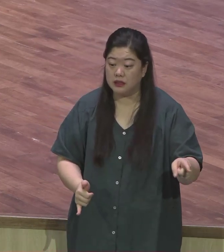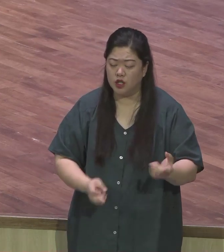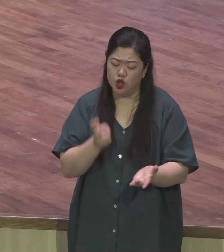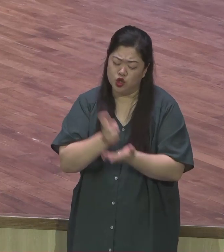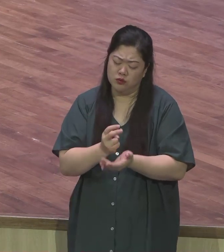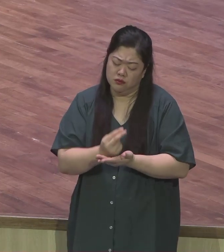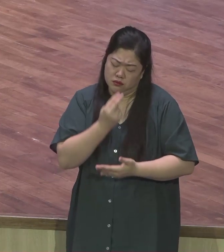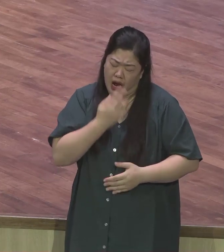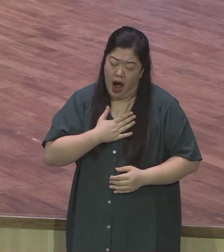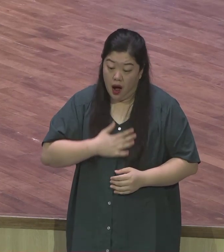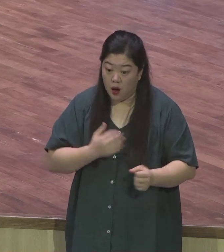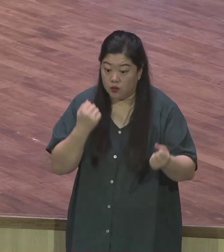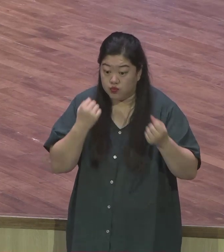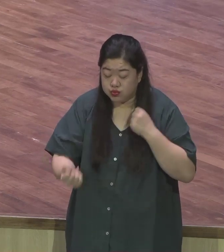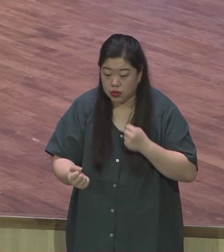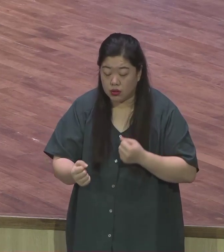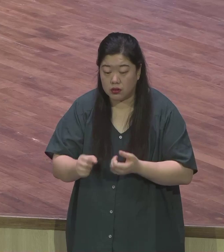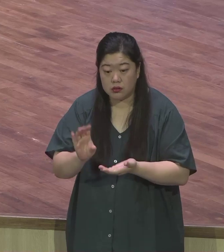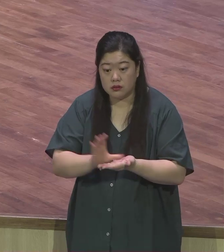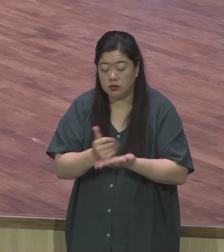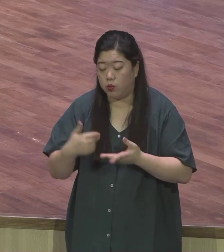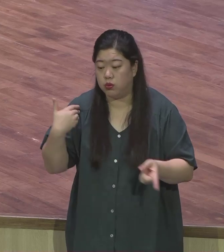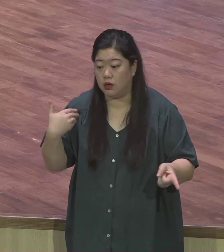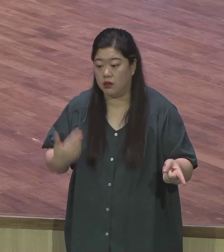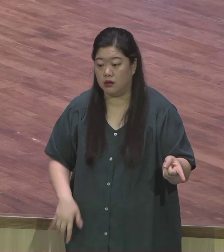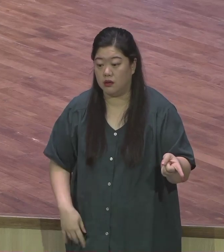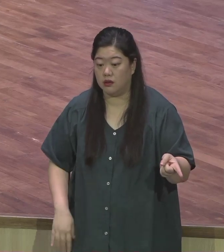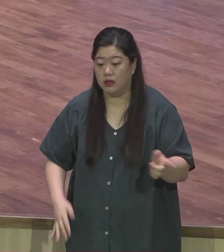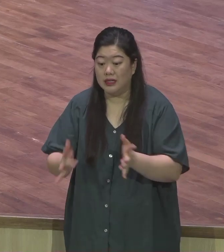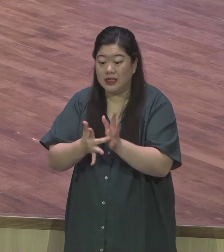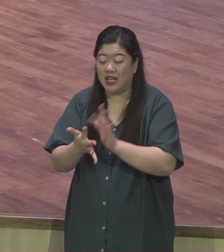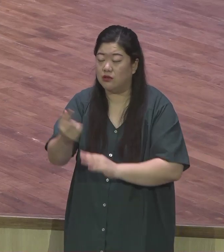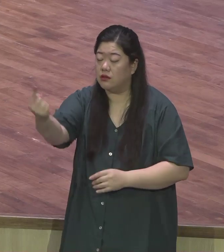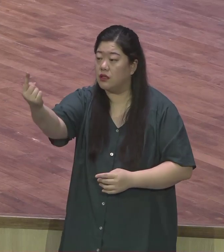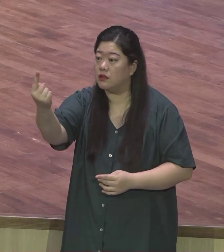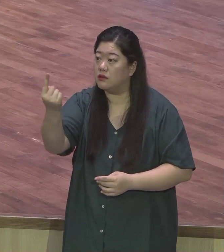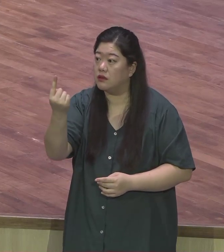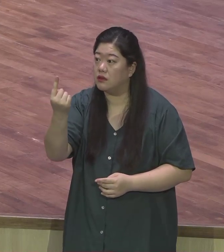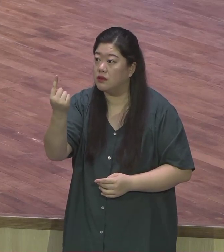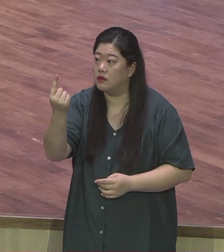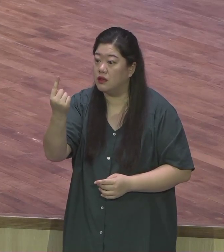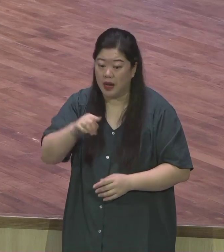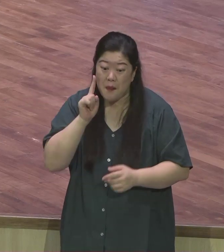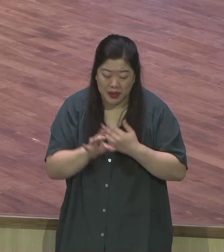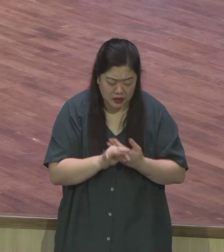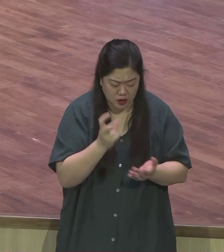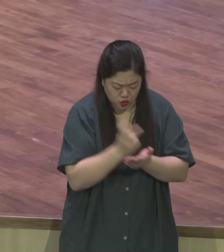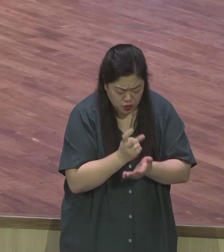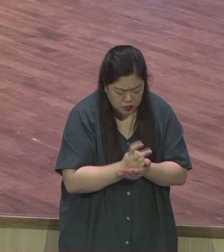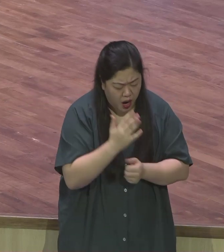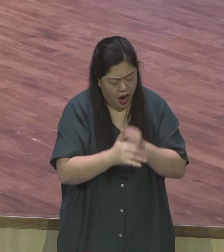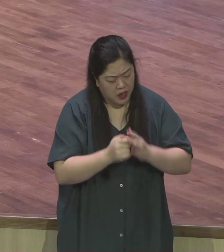무지자들이었습니다 예수님께서 보실 때 그들은 해치랑 무덤과 같은 위선자들이고 사랑이 없는 율법주의자들이고